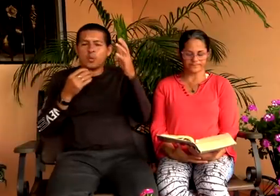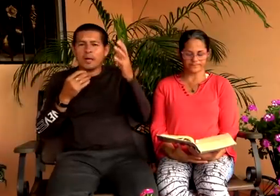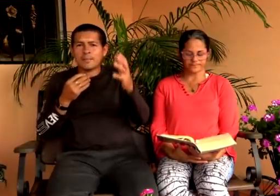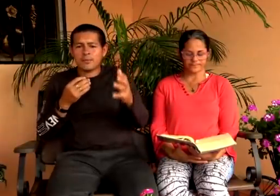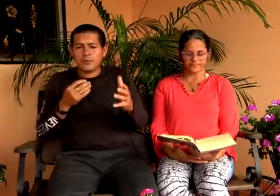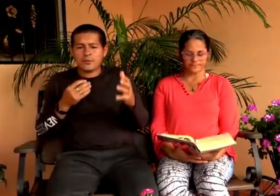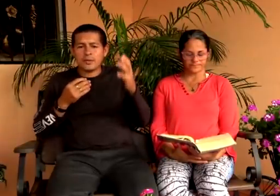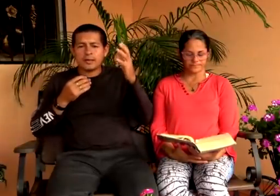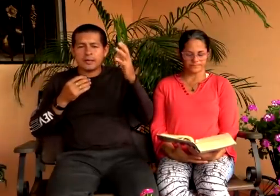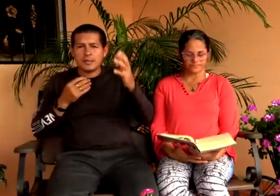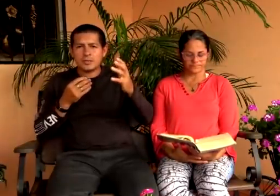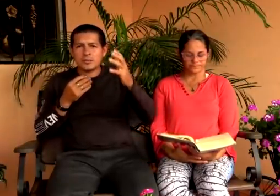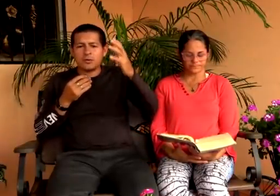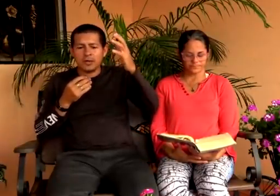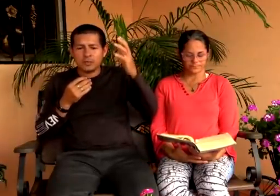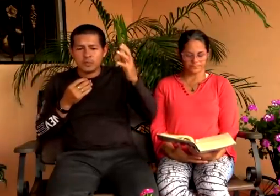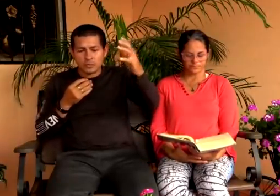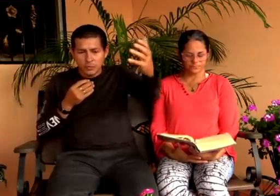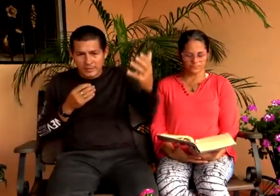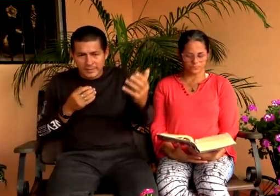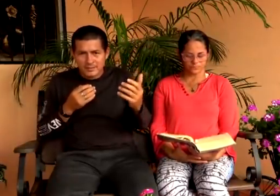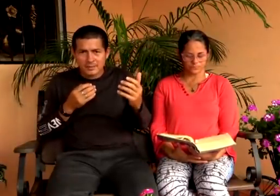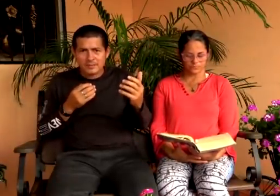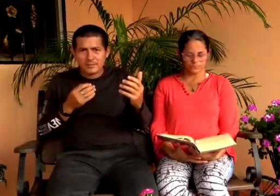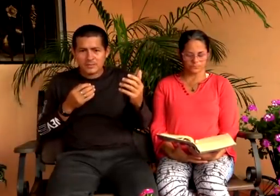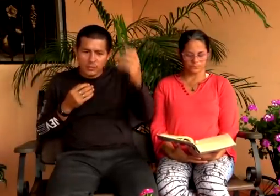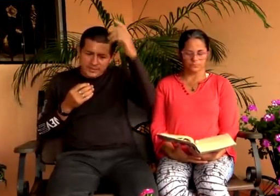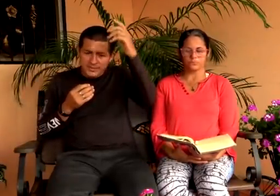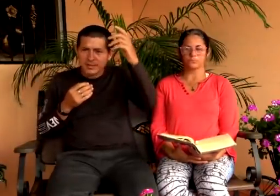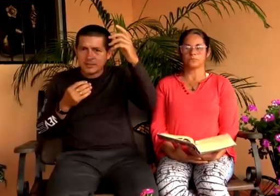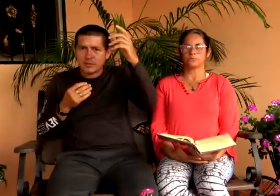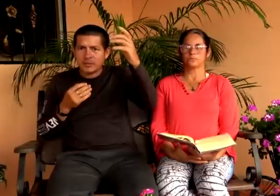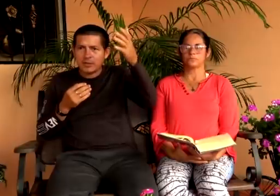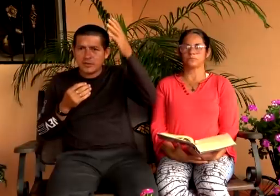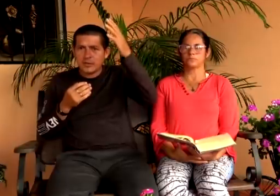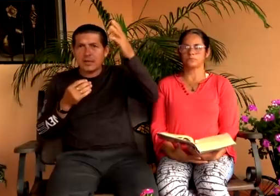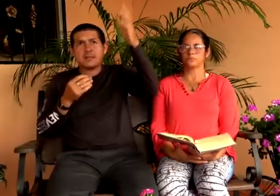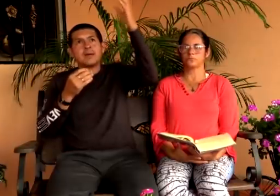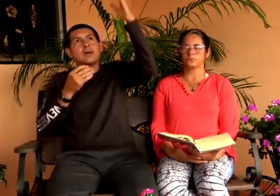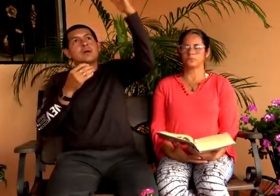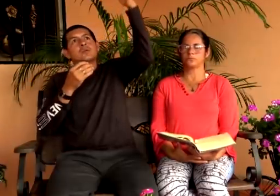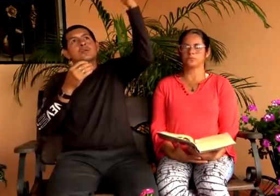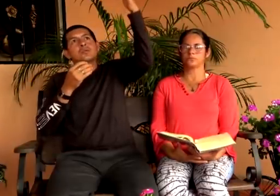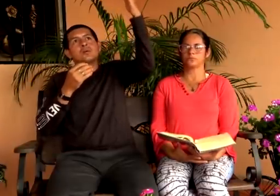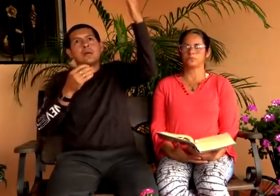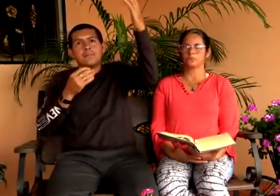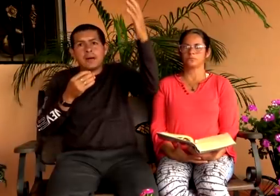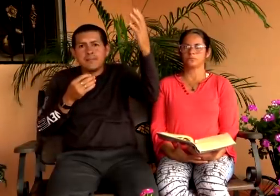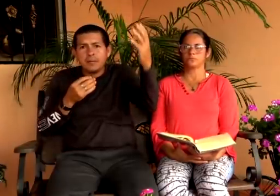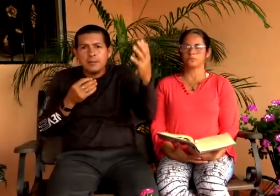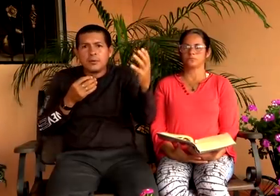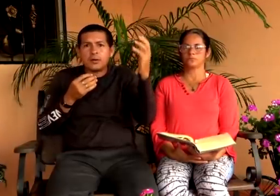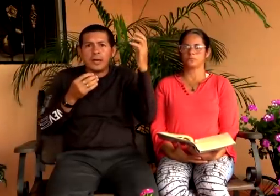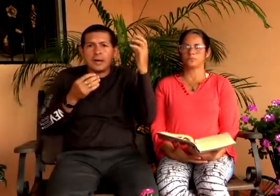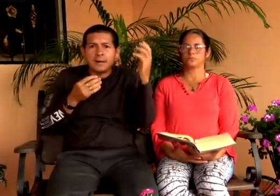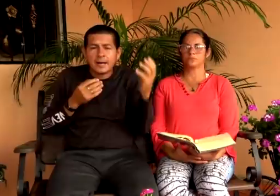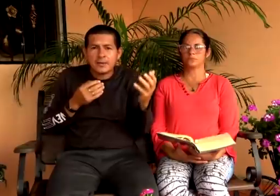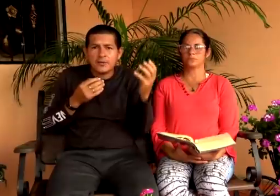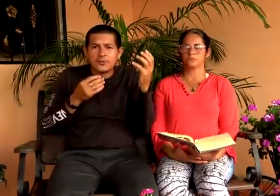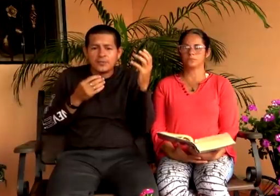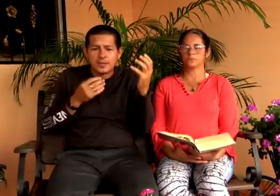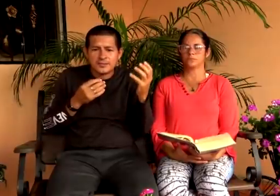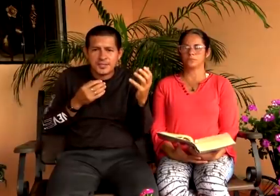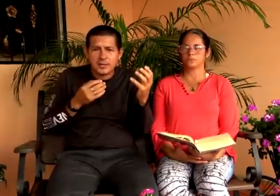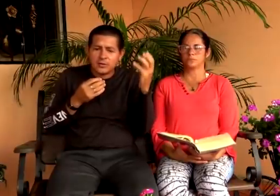Del cuerpo de Cristo Jesús. ¿Lo aceptan? Juan 6, 51, adelante. Yo soy el pan vivo que ha